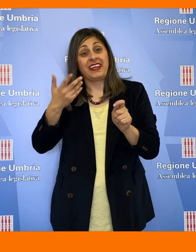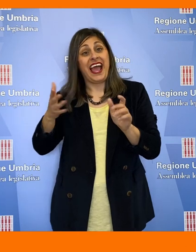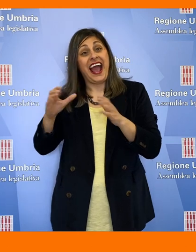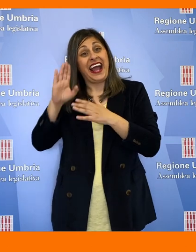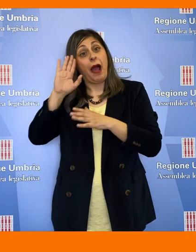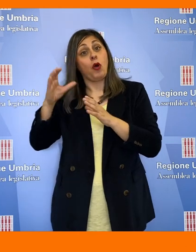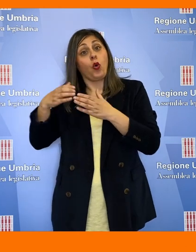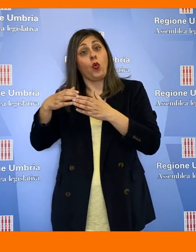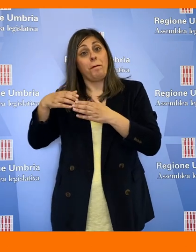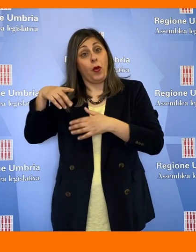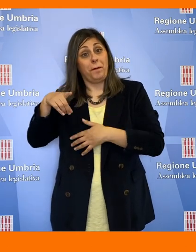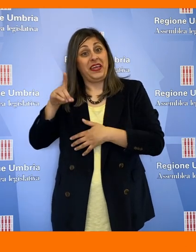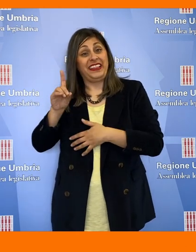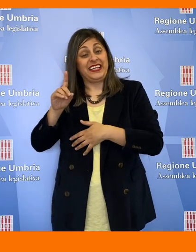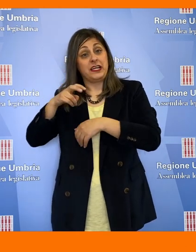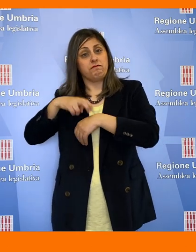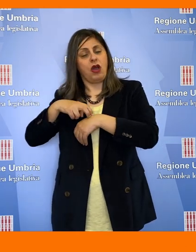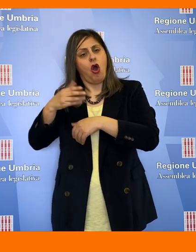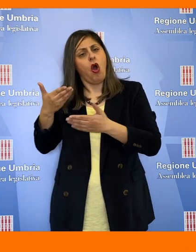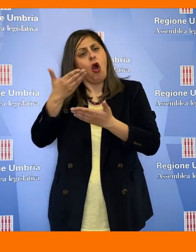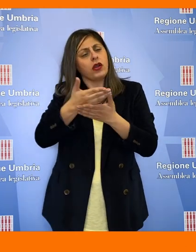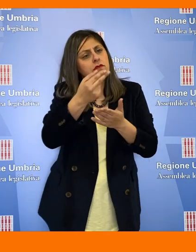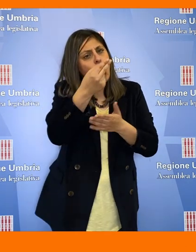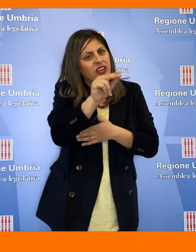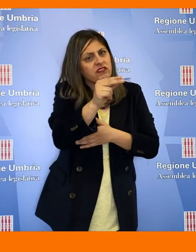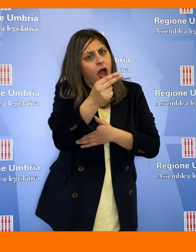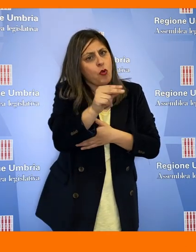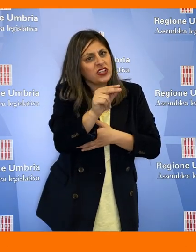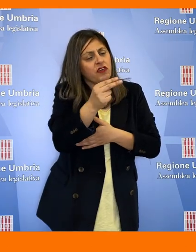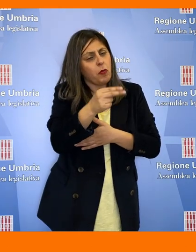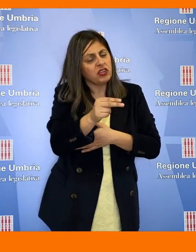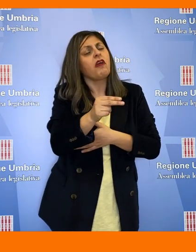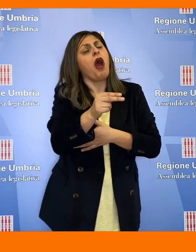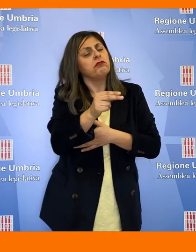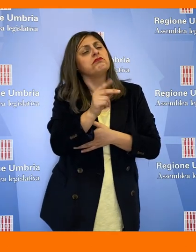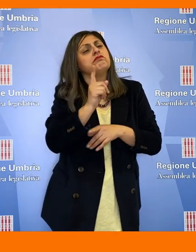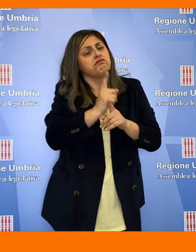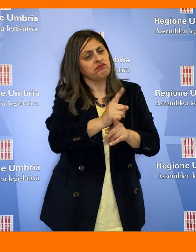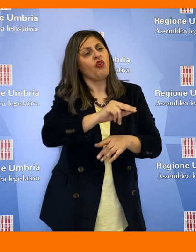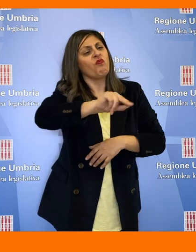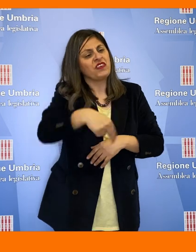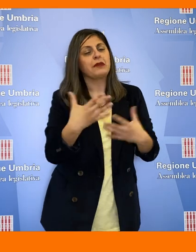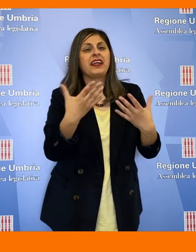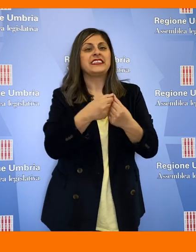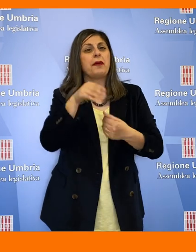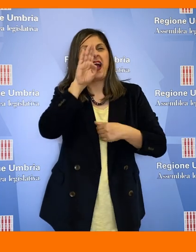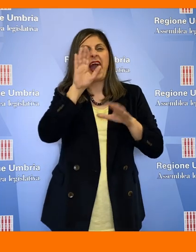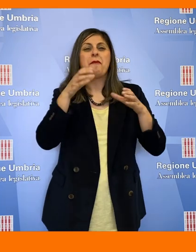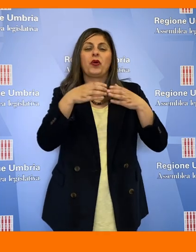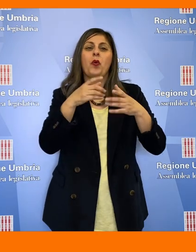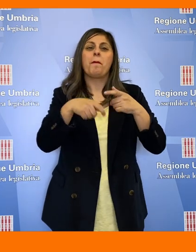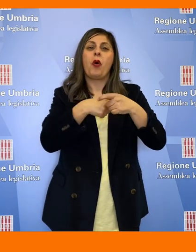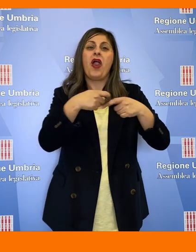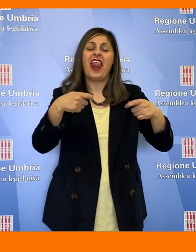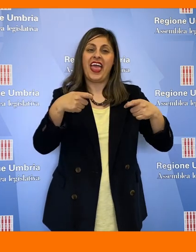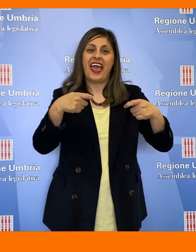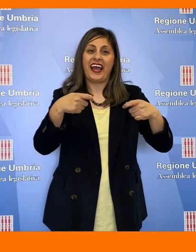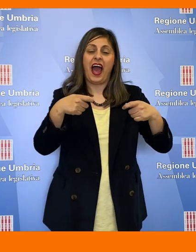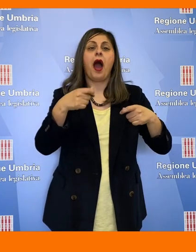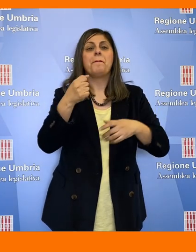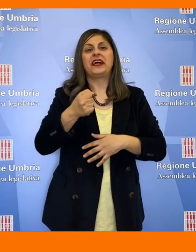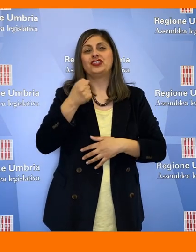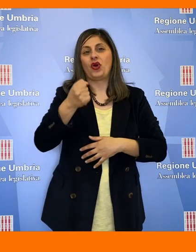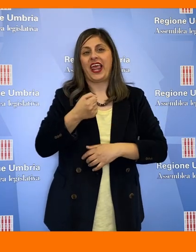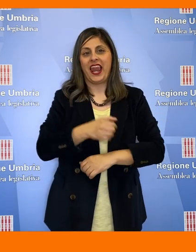indicazioni del capogruppo del Partito Democratico Tommaso Bori che quindi lo ha sottoscritto insieme al capogruppo della Lega